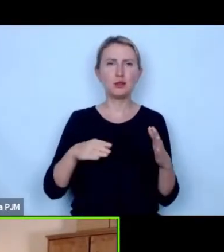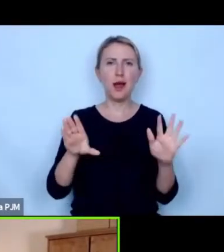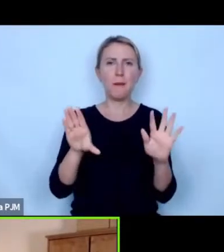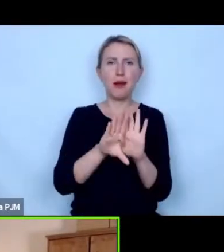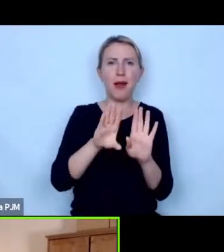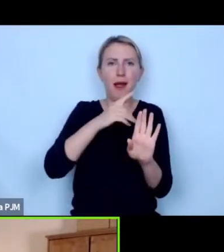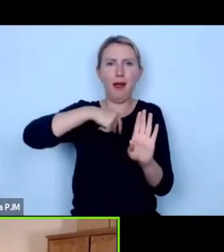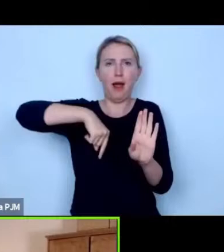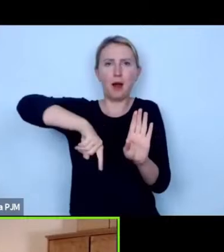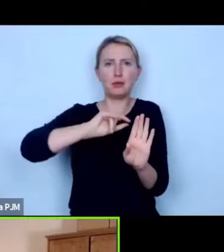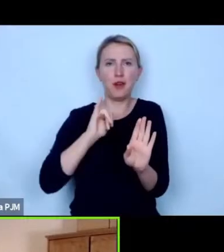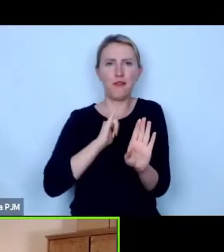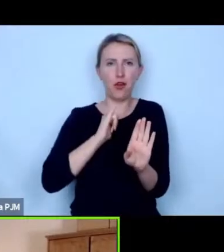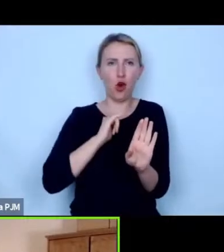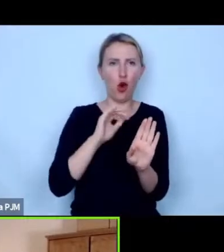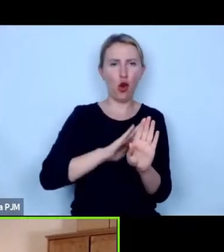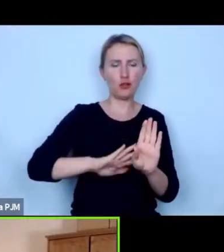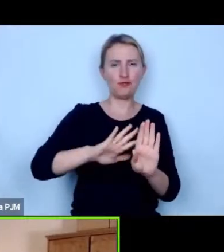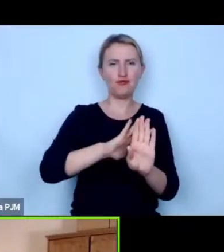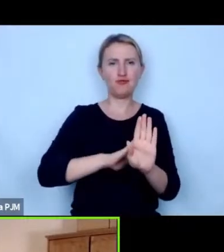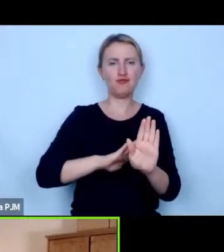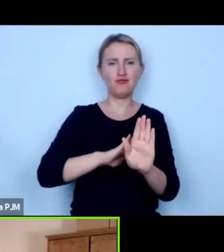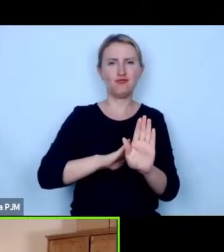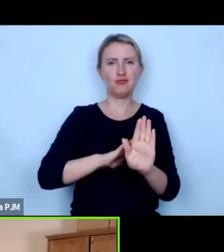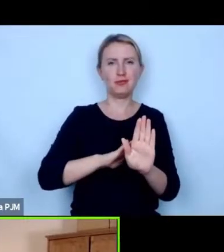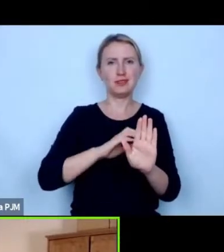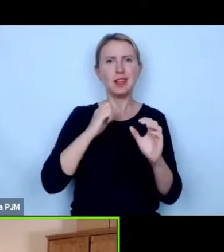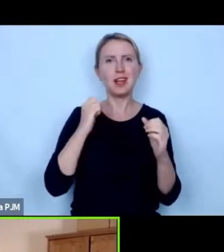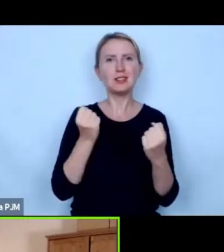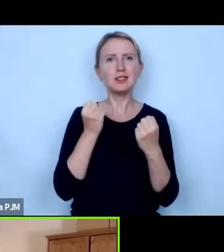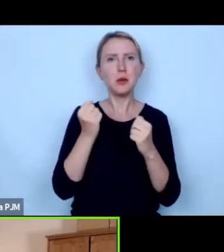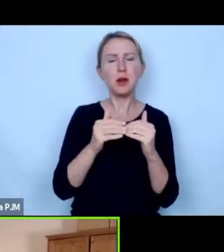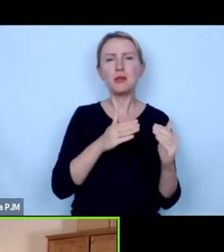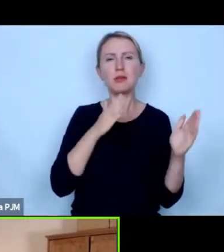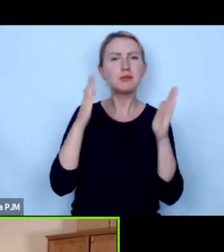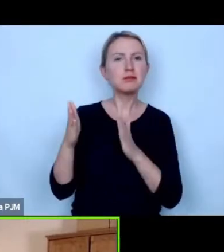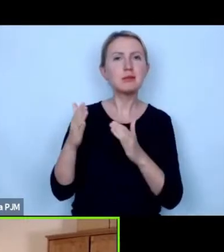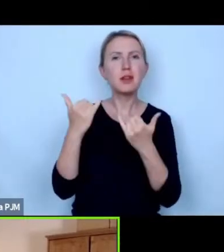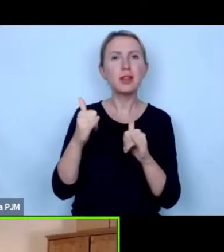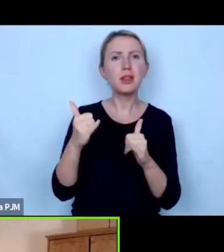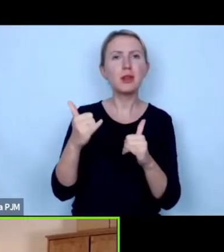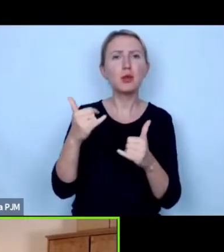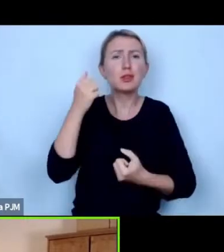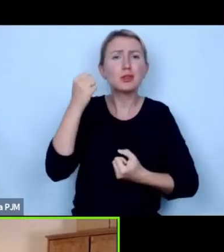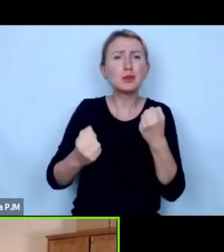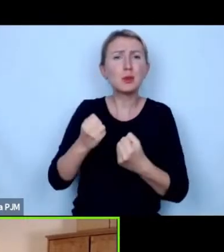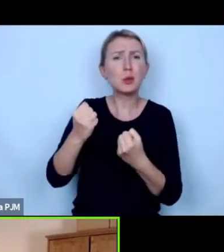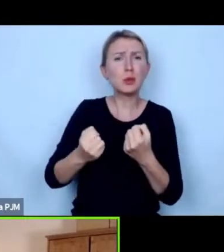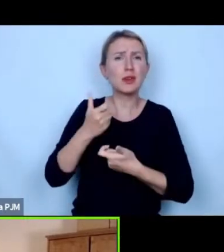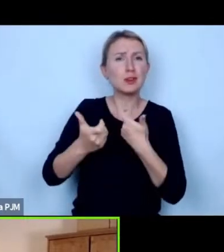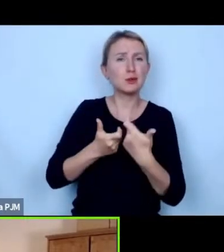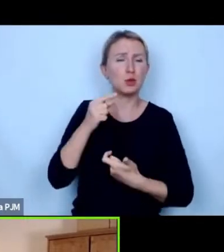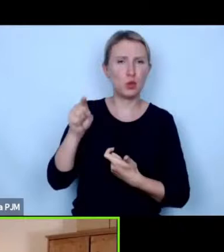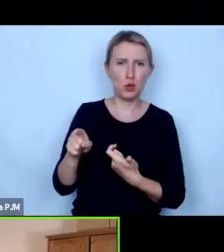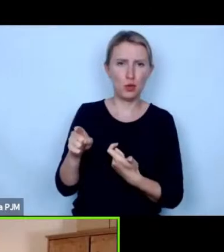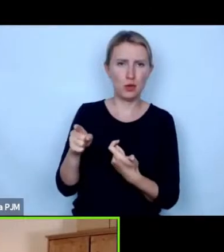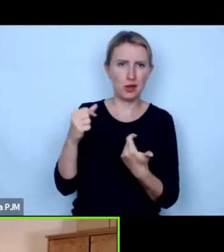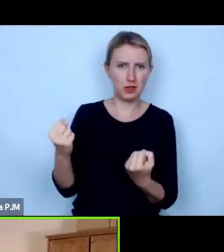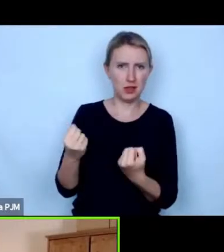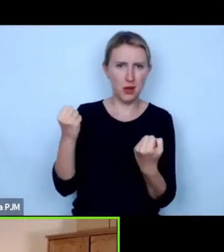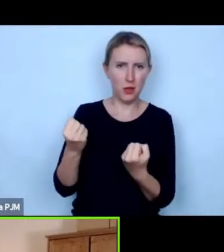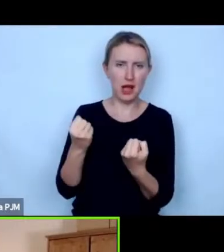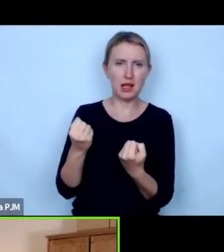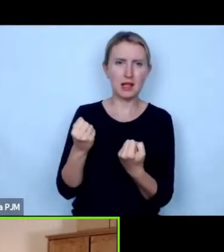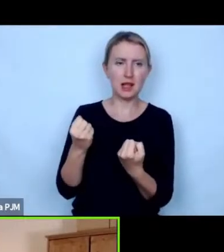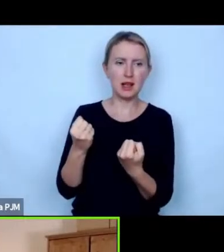przed na różne formy działania radykalnego dlatego że one są po prostu trudniejsze odbyw jest trudniejszy takich działań nie